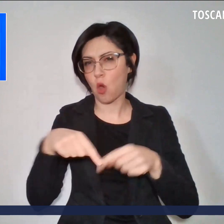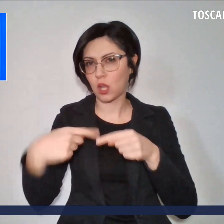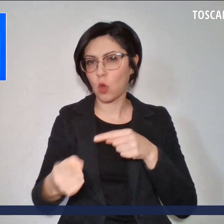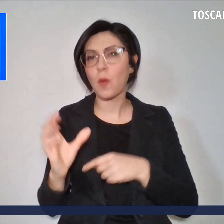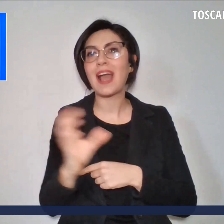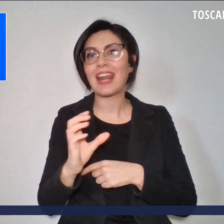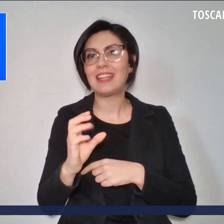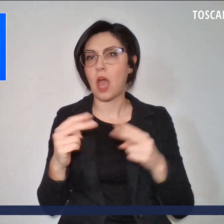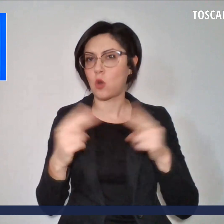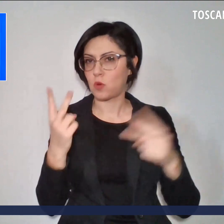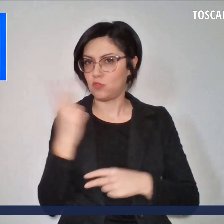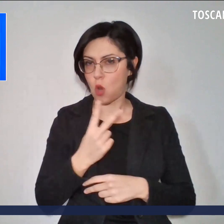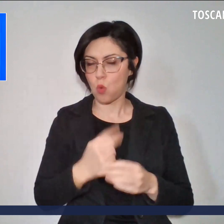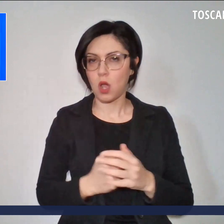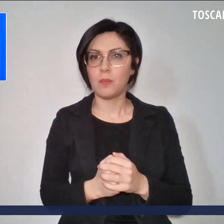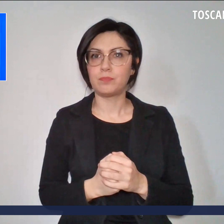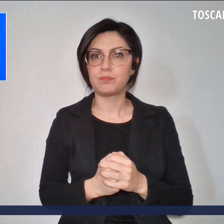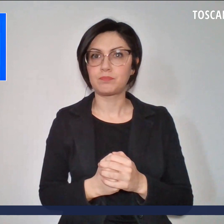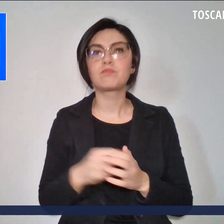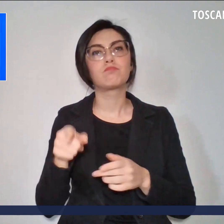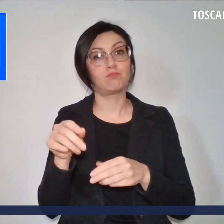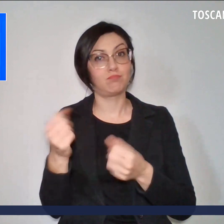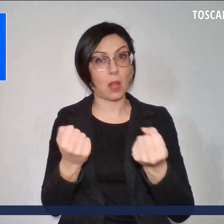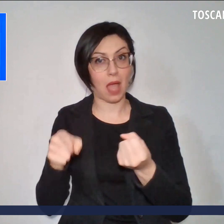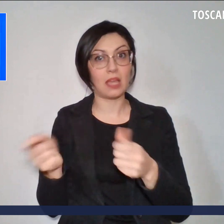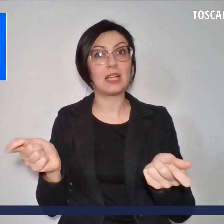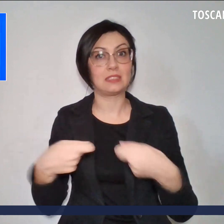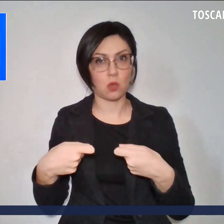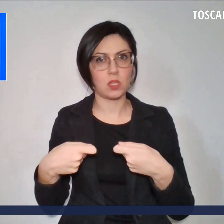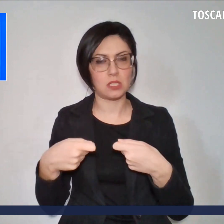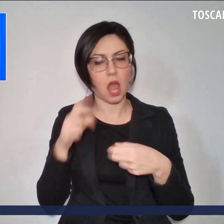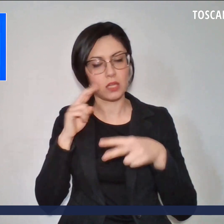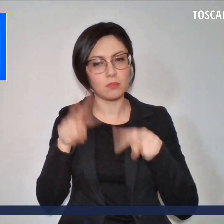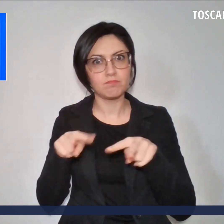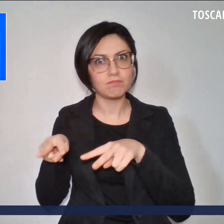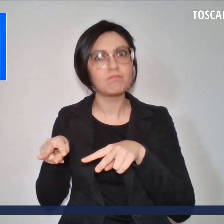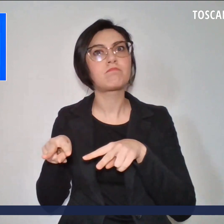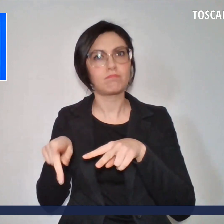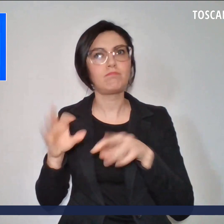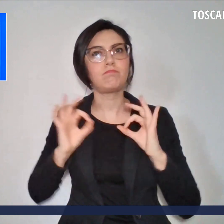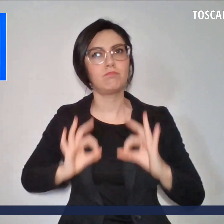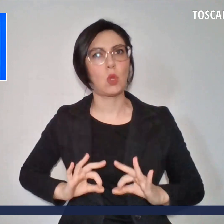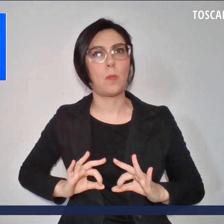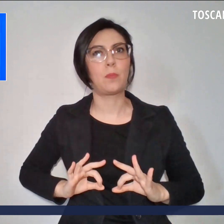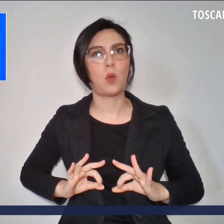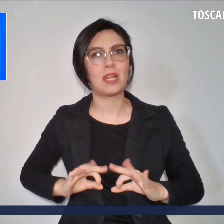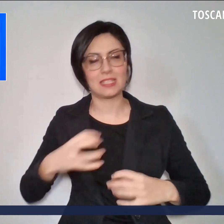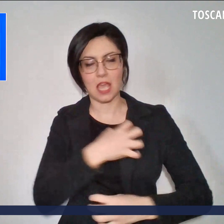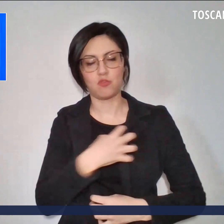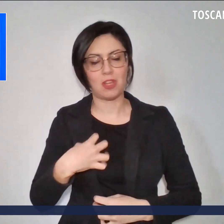di Lucca. È stata sequestrata per essere esaminata dalla polizia scientifica.